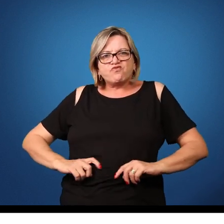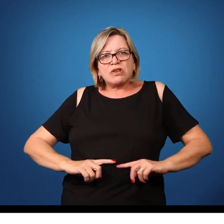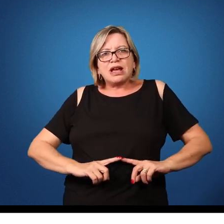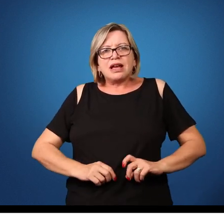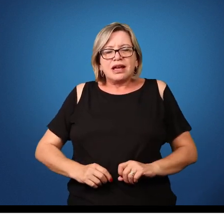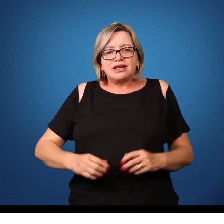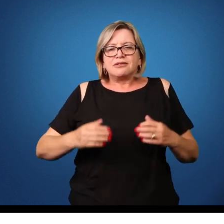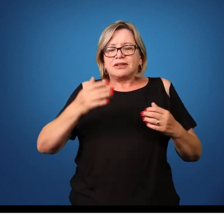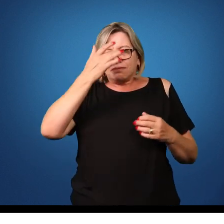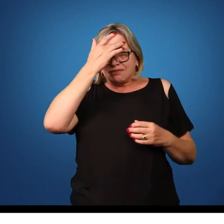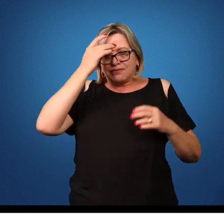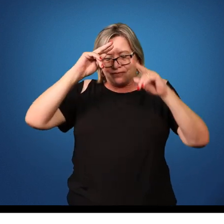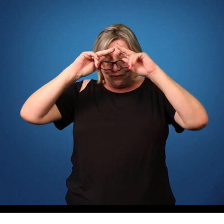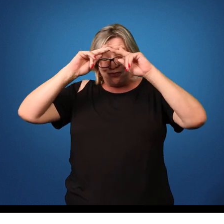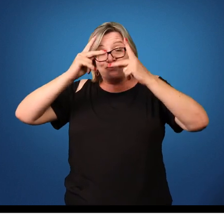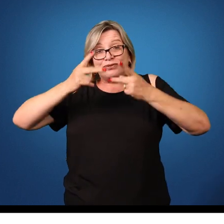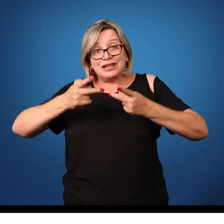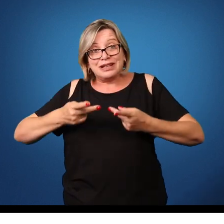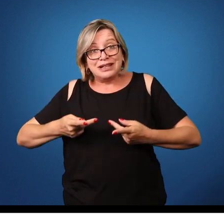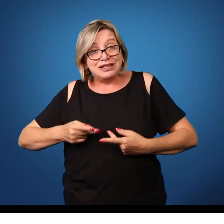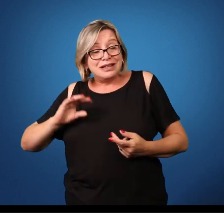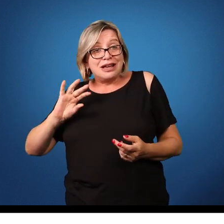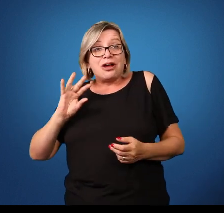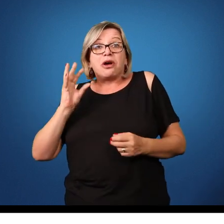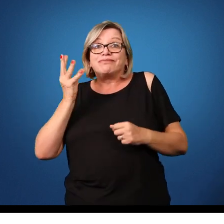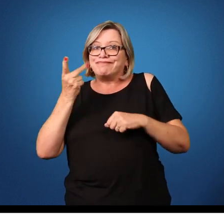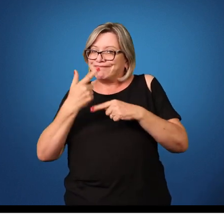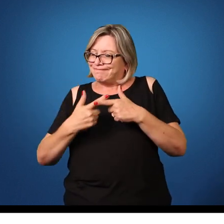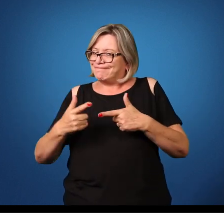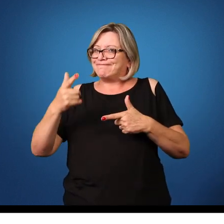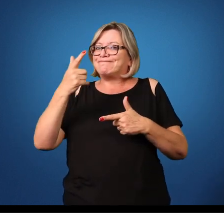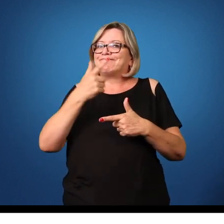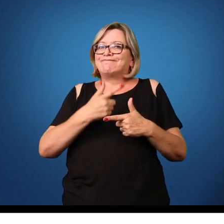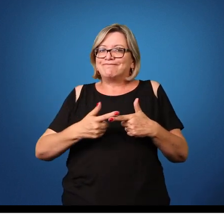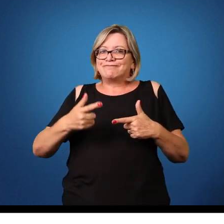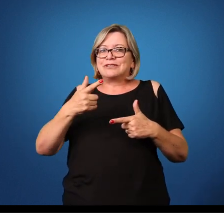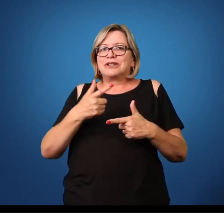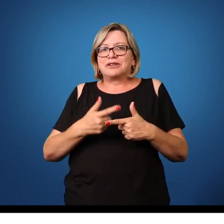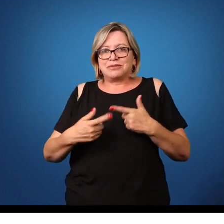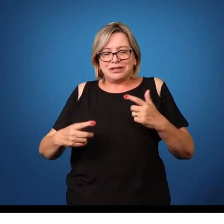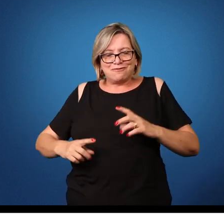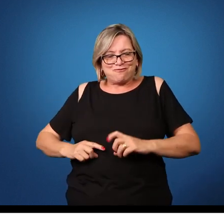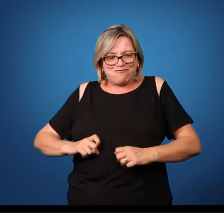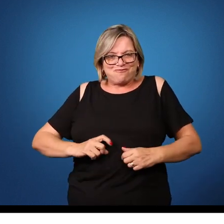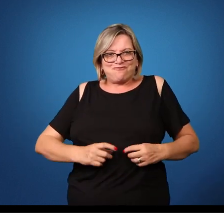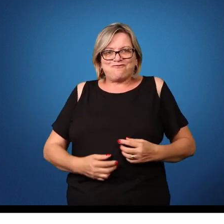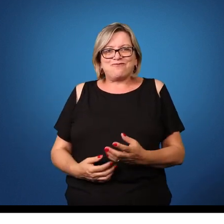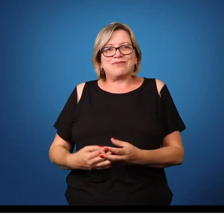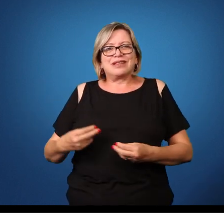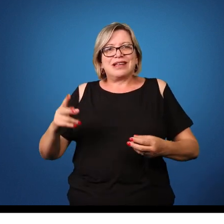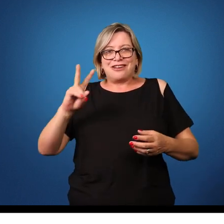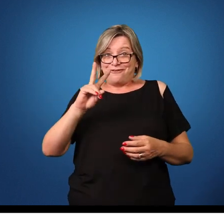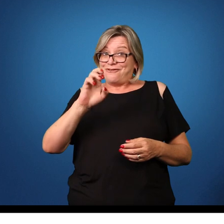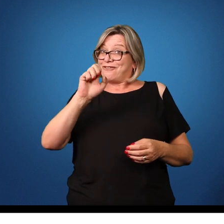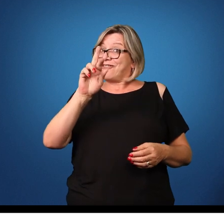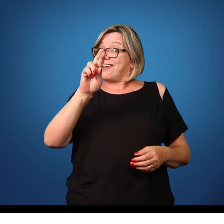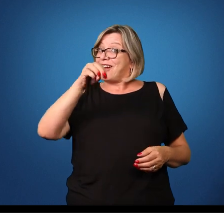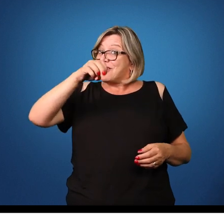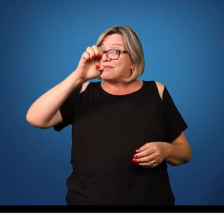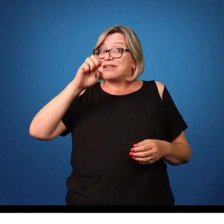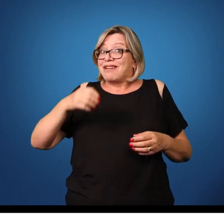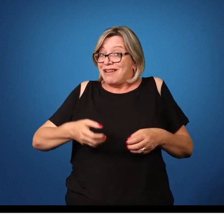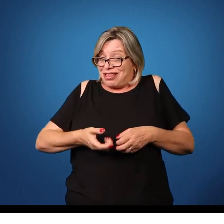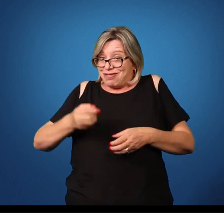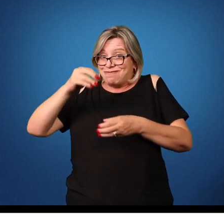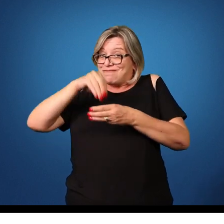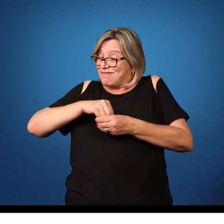no caso, o ser humano, e isso vem a causar sérias consequências por conta da agressão desse verme nesse